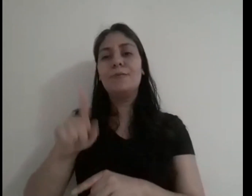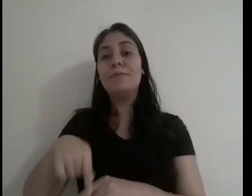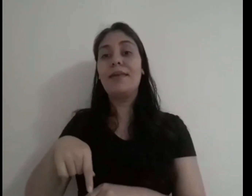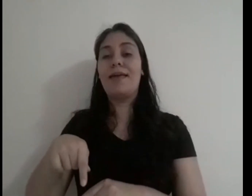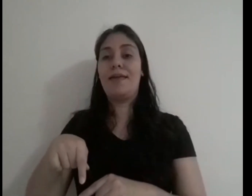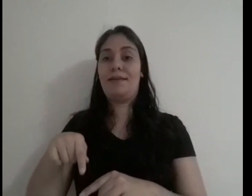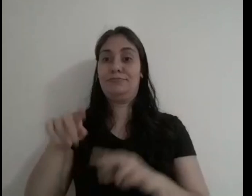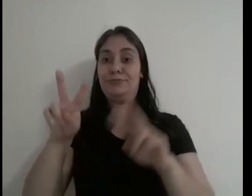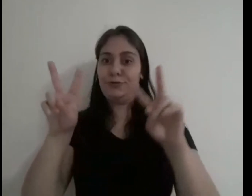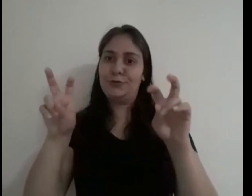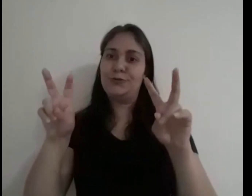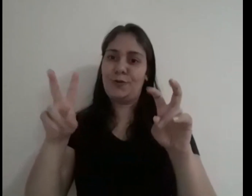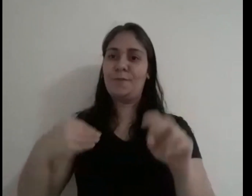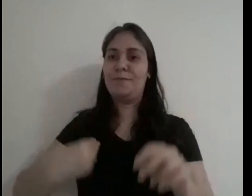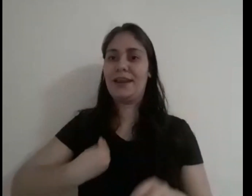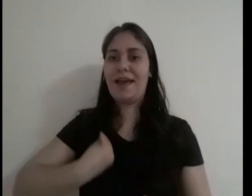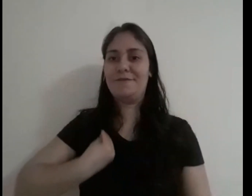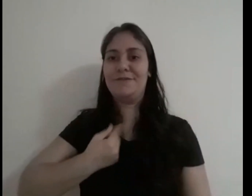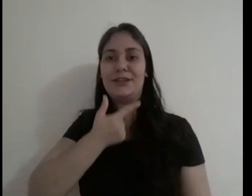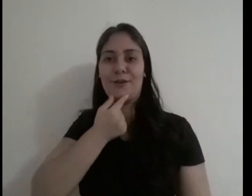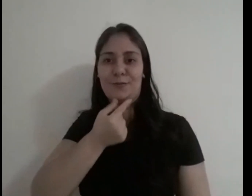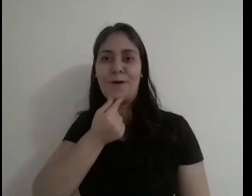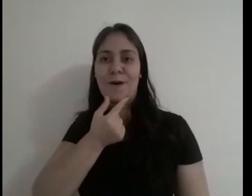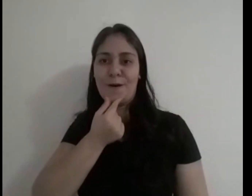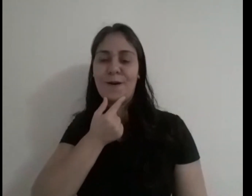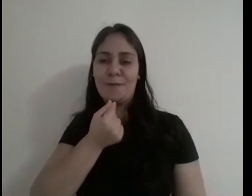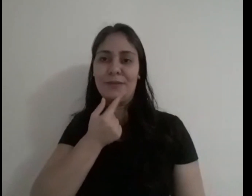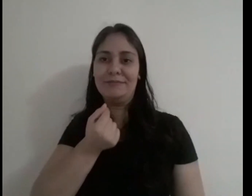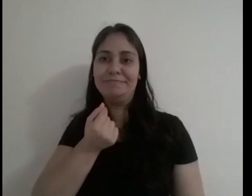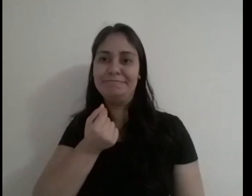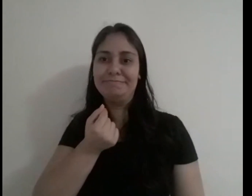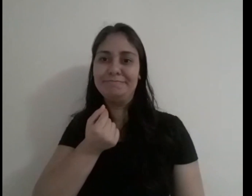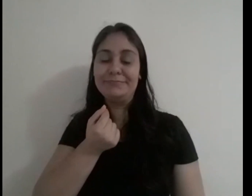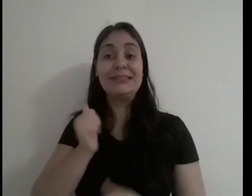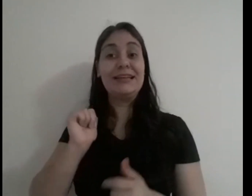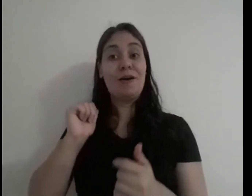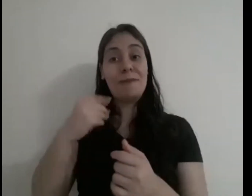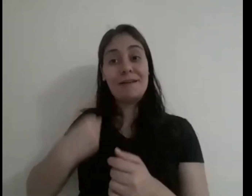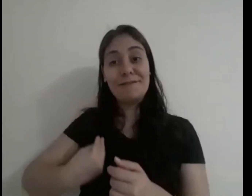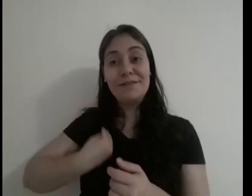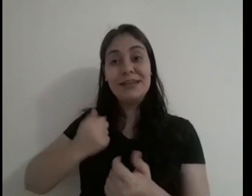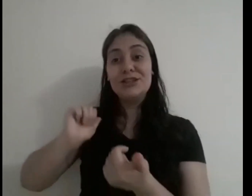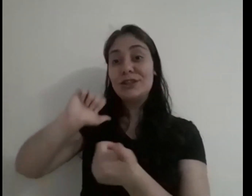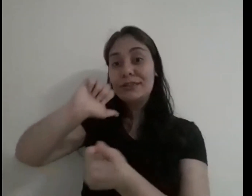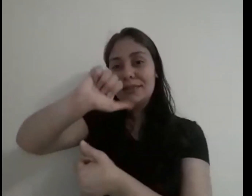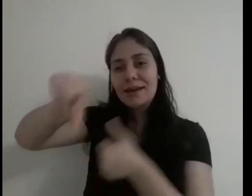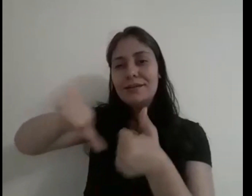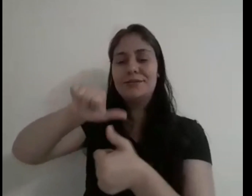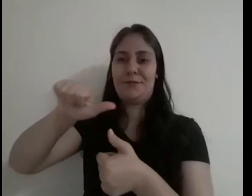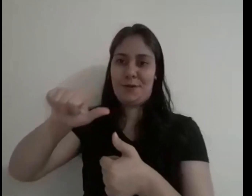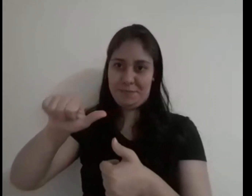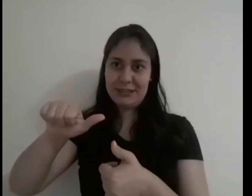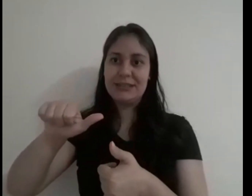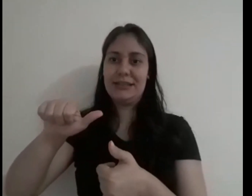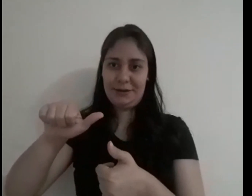sobre a vida deste homem foi uma vida de transformação, né?